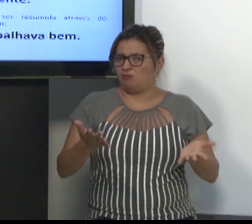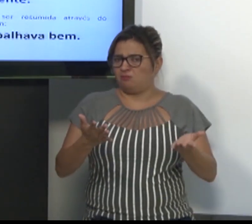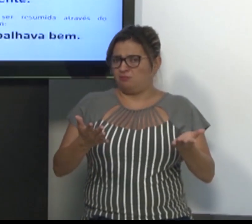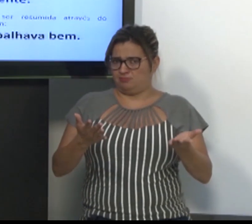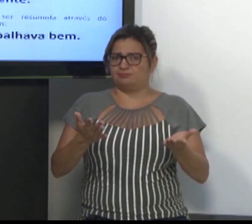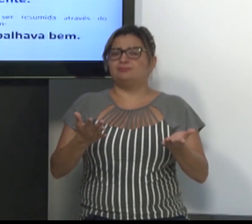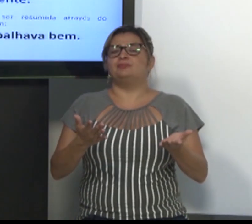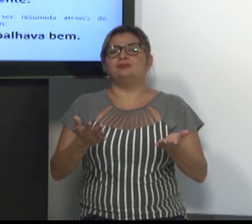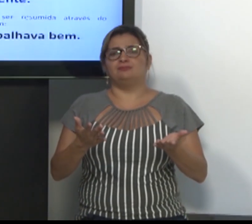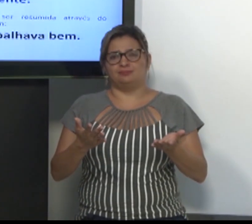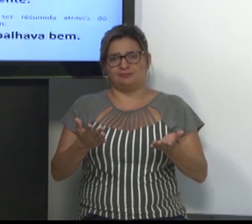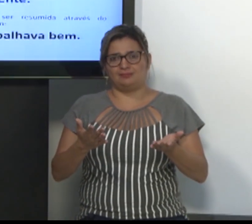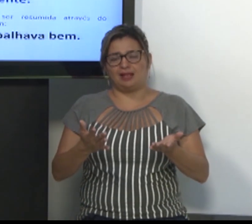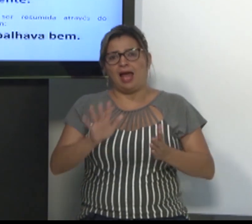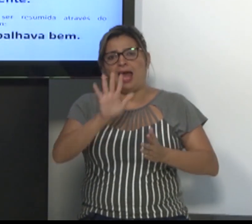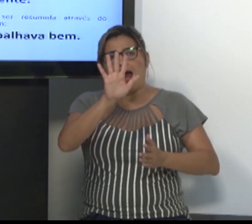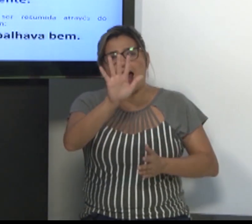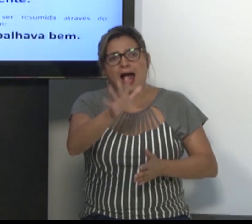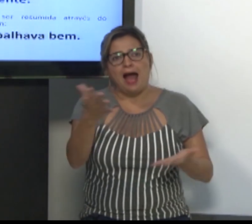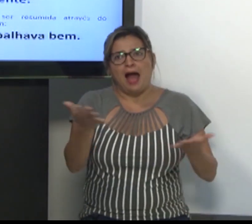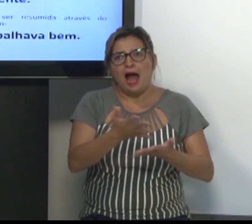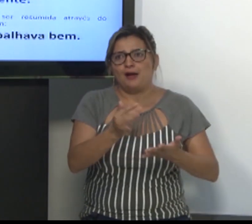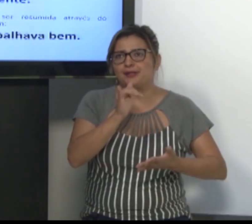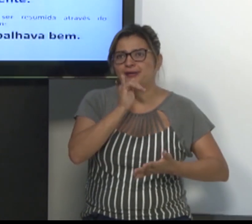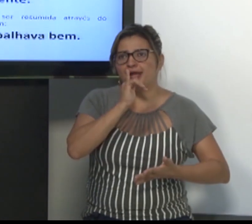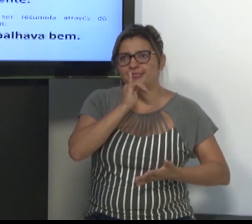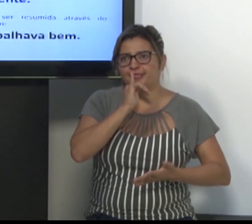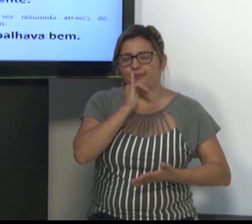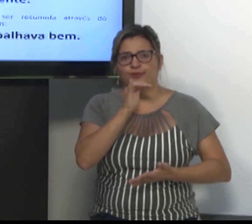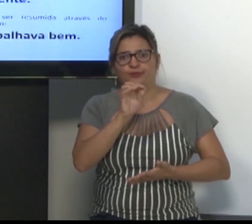estava verbalizando, e conseguiu explicar com clareza.